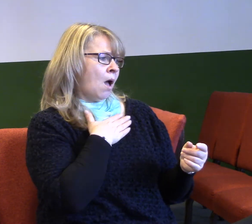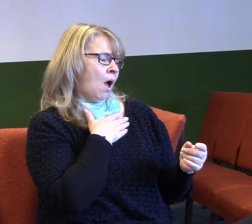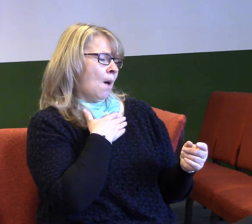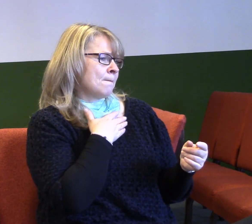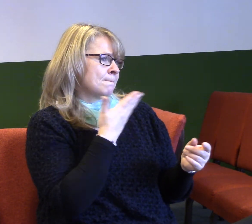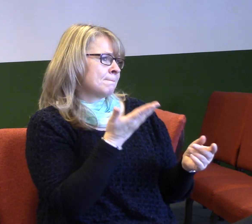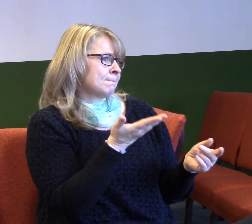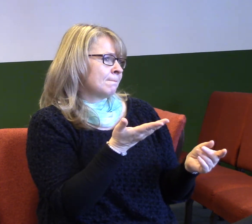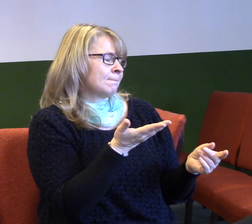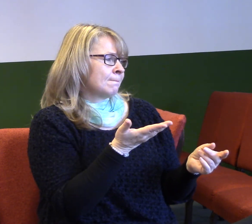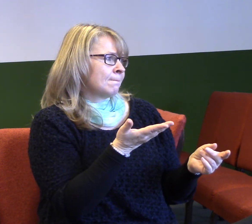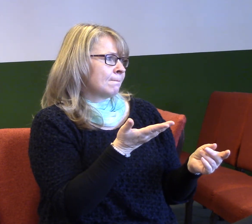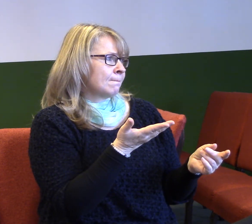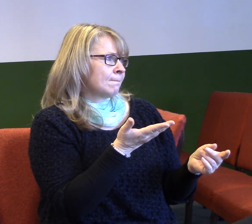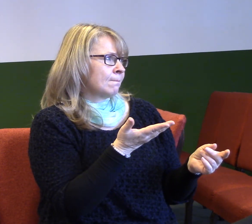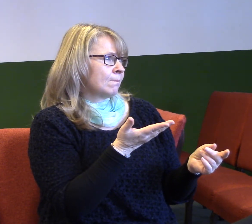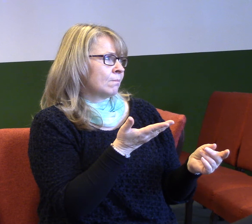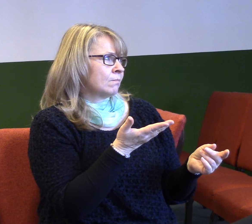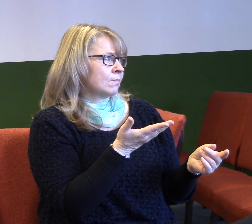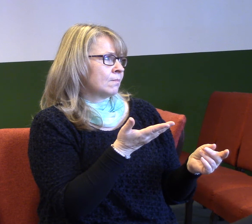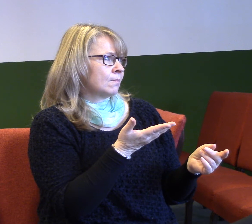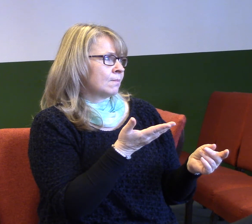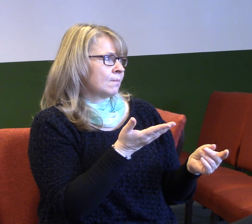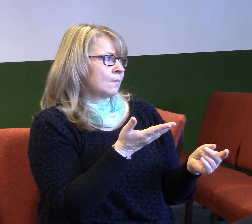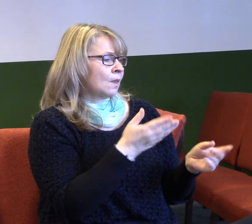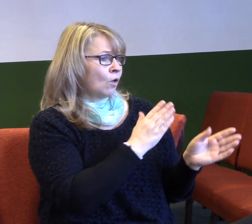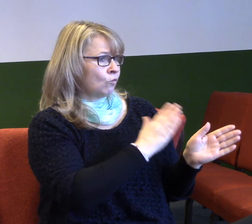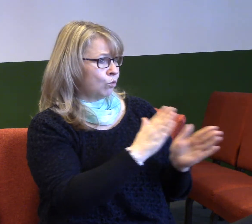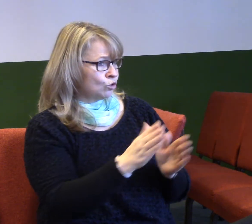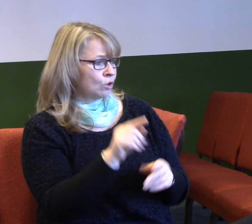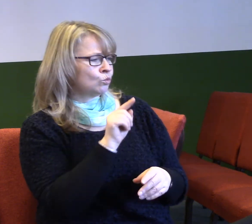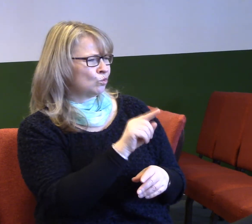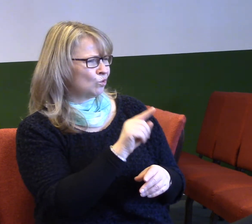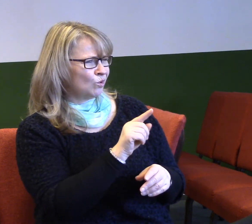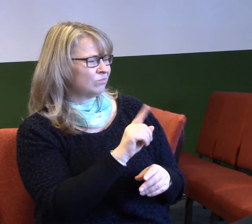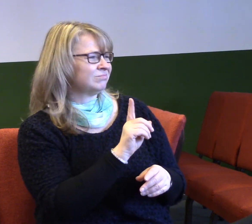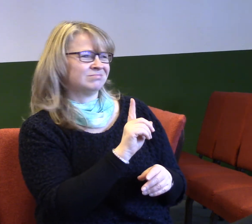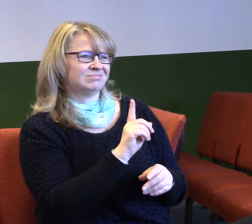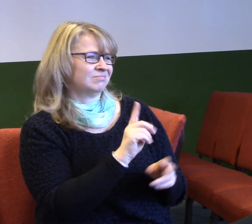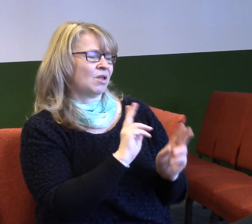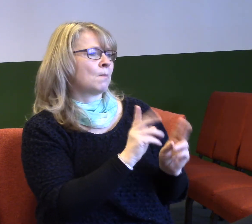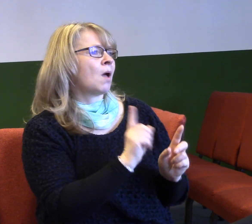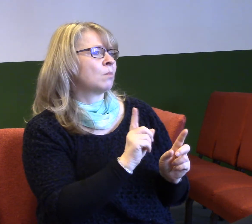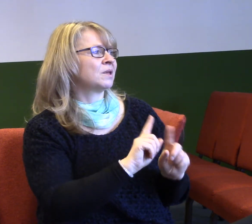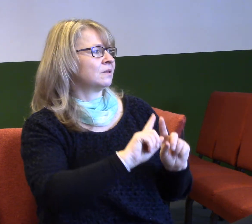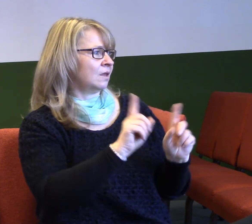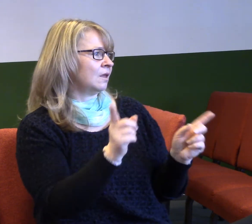Říkáme si, to není, to prostě takhle není správně, to by mělo být nějak jinak. Většinou to souvisí s námi